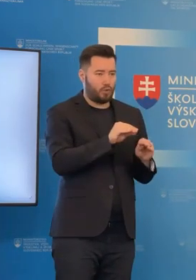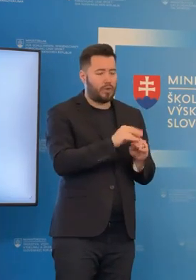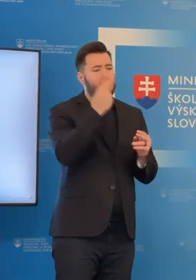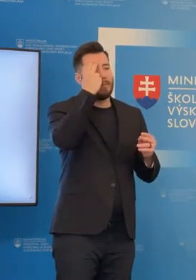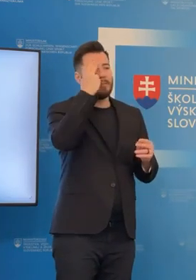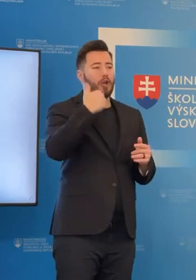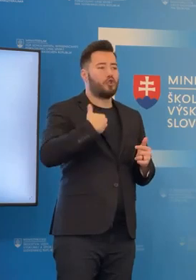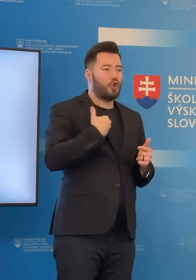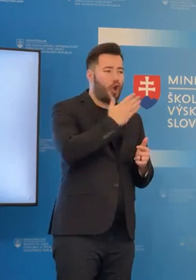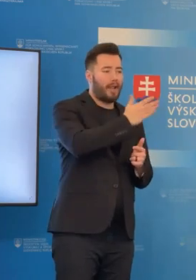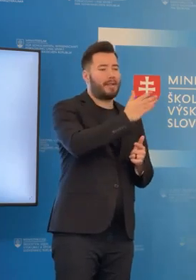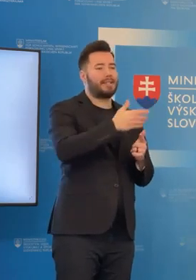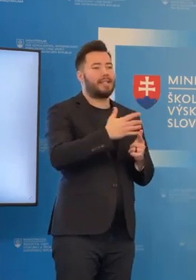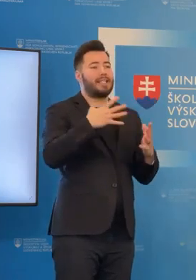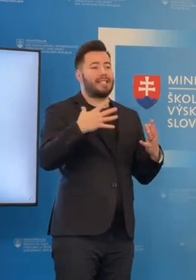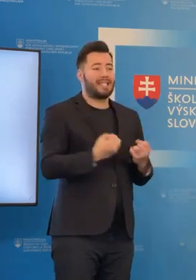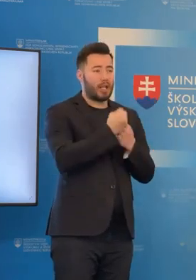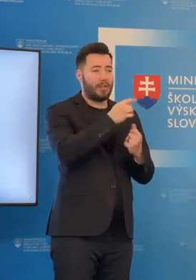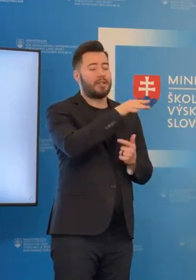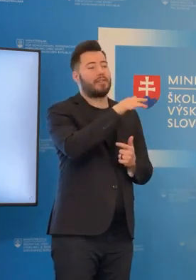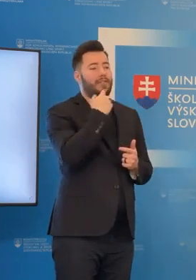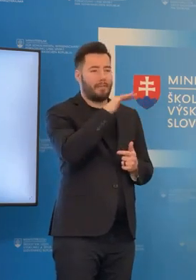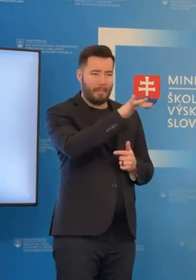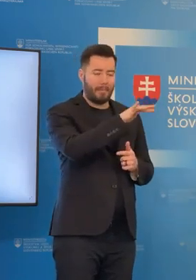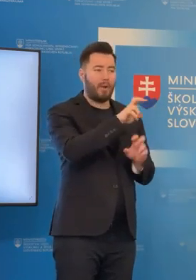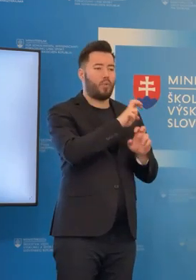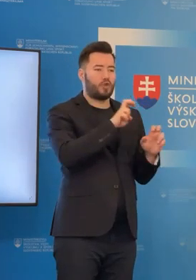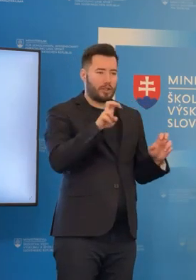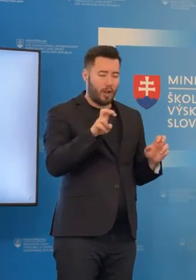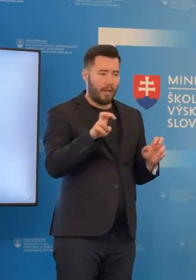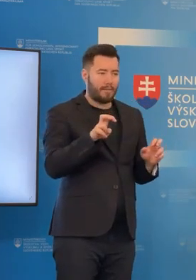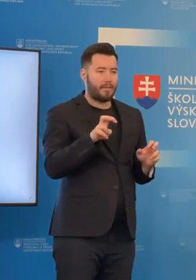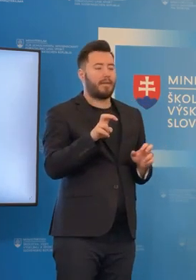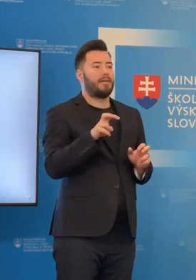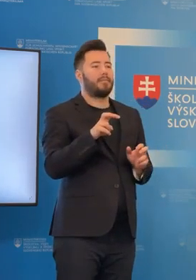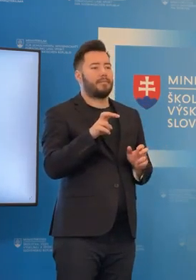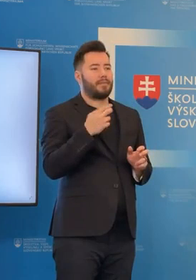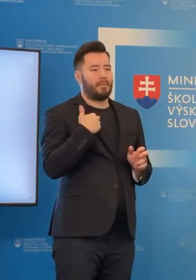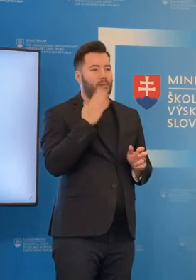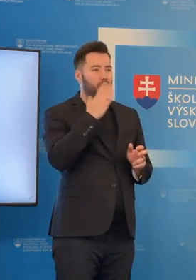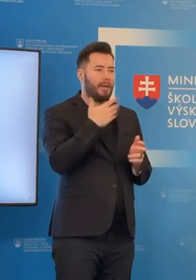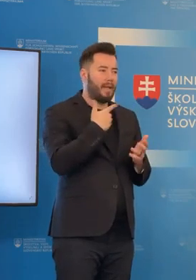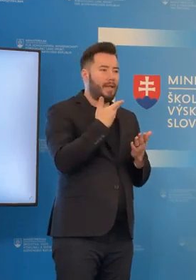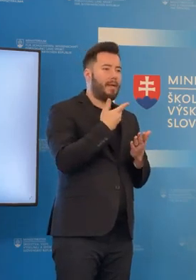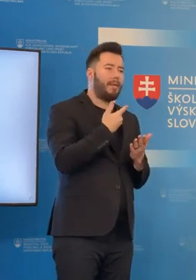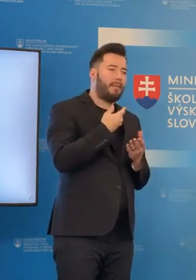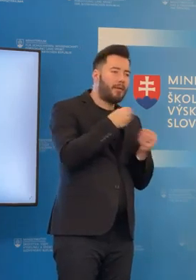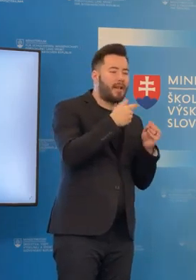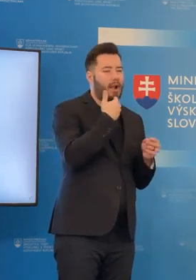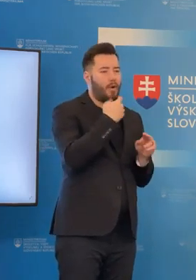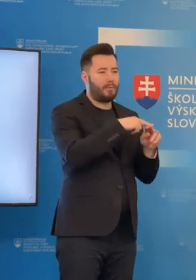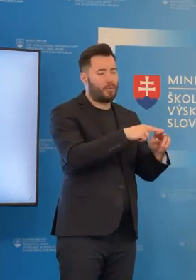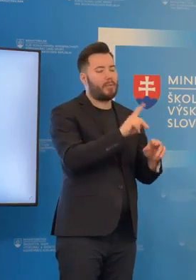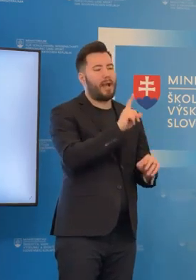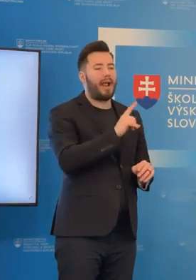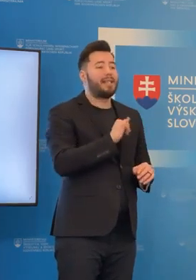školy alebo zriadovatelia, že majú ešte nejakých učiteľov, my ich budeme všetkých usmerňovať, ale nemáme ten celkový zber, že koľko je